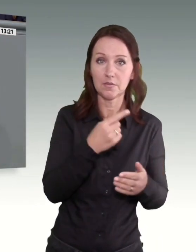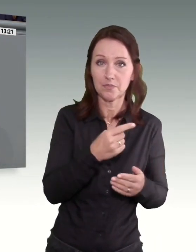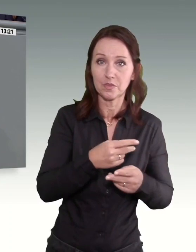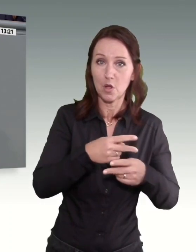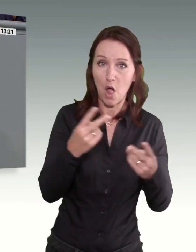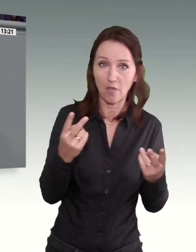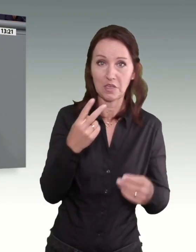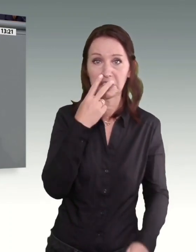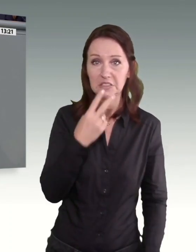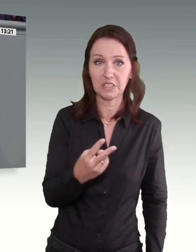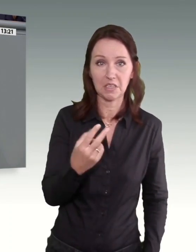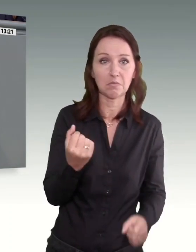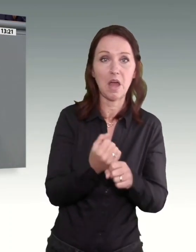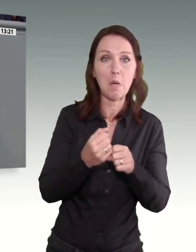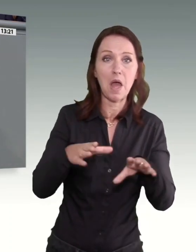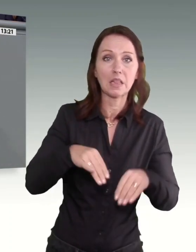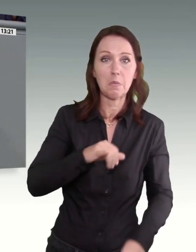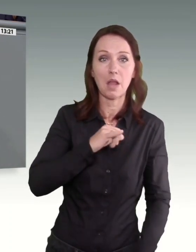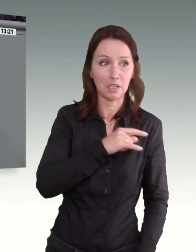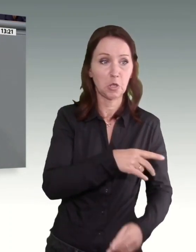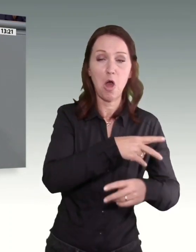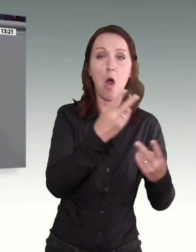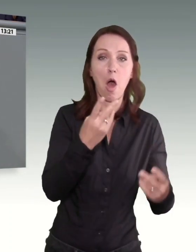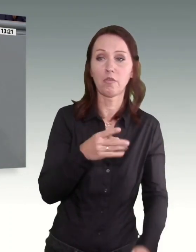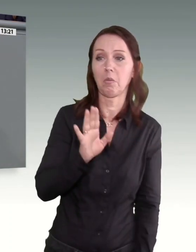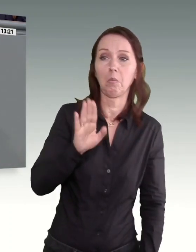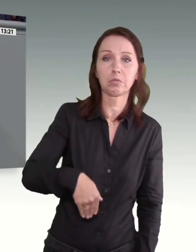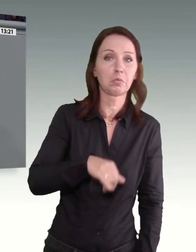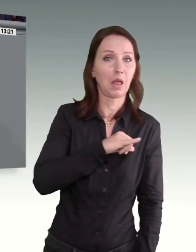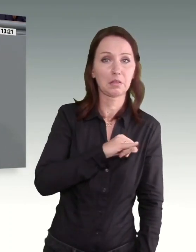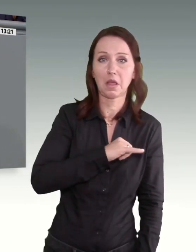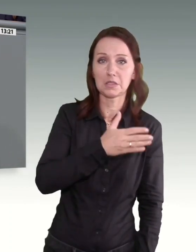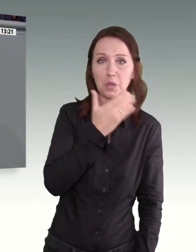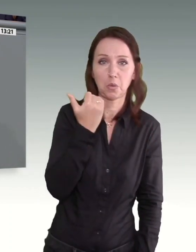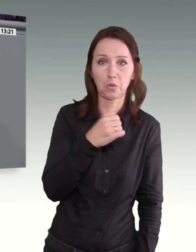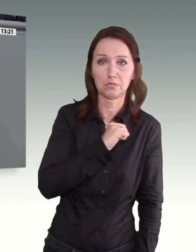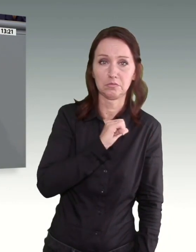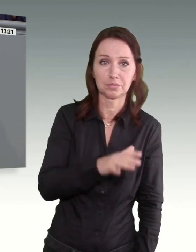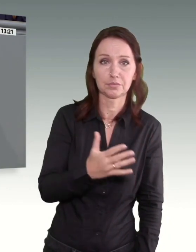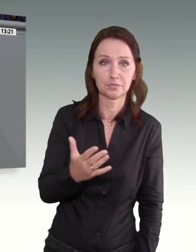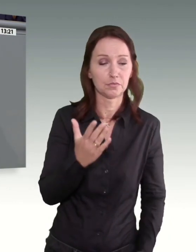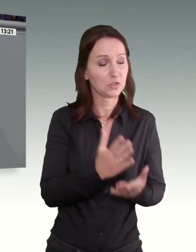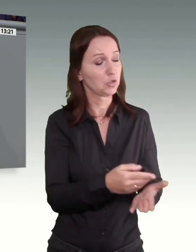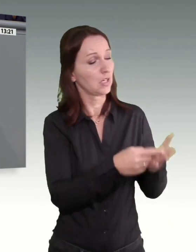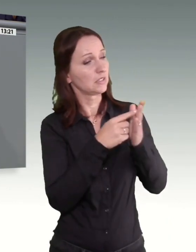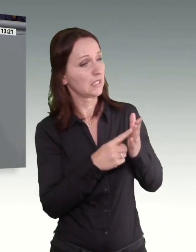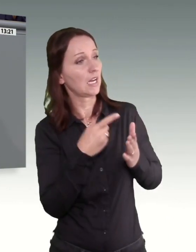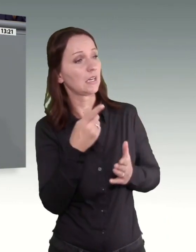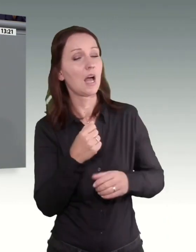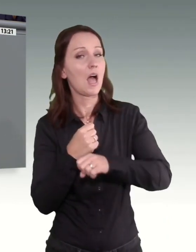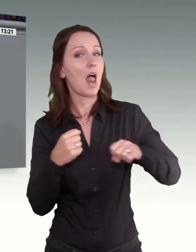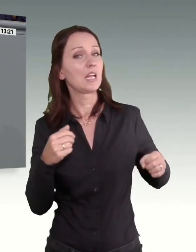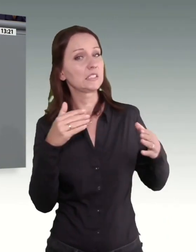Desinteresse an Arbeitnehmerinteressen. Das zeigt uns, dass die Linksfraktion ihr eigenes